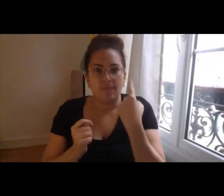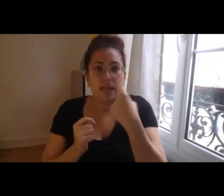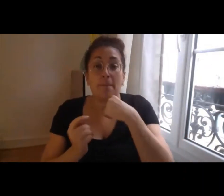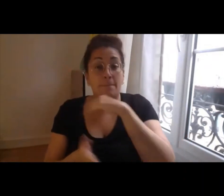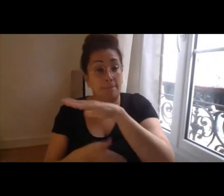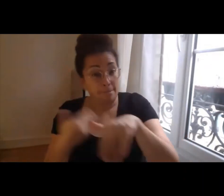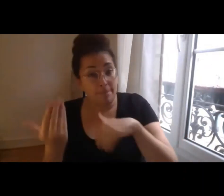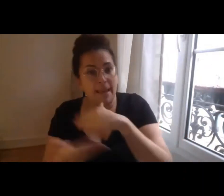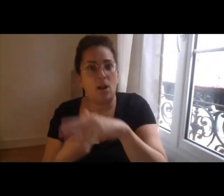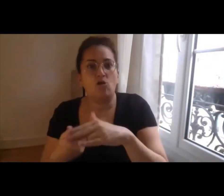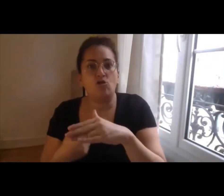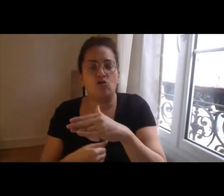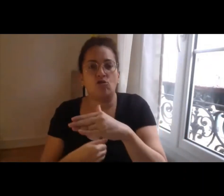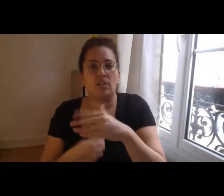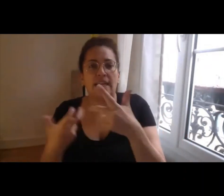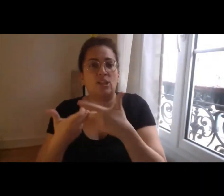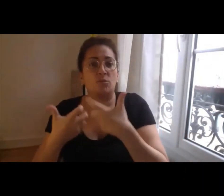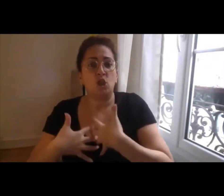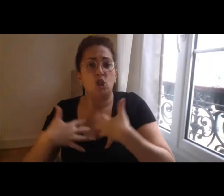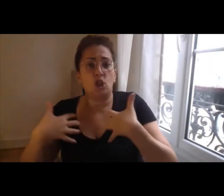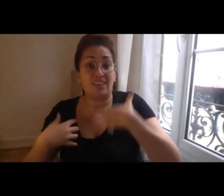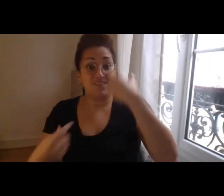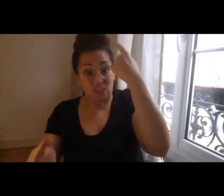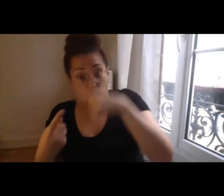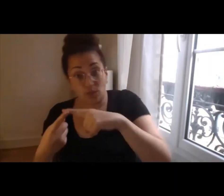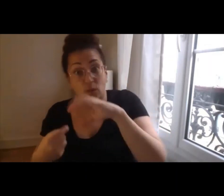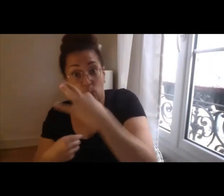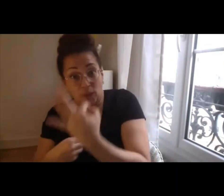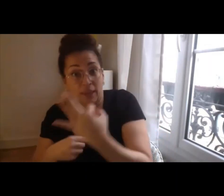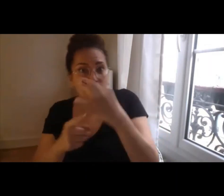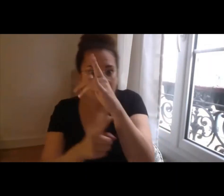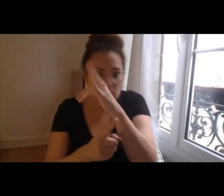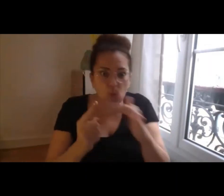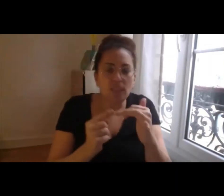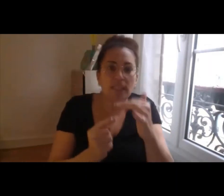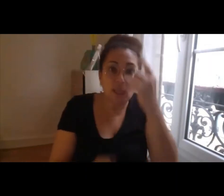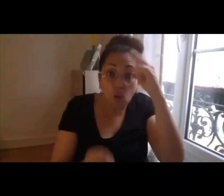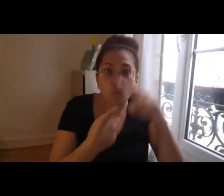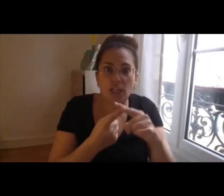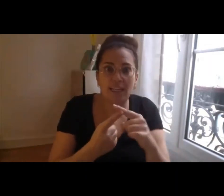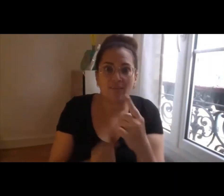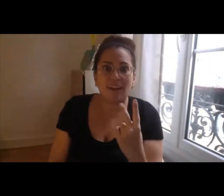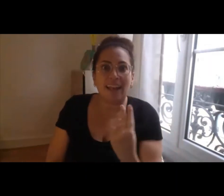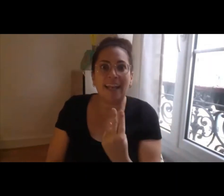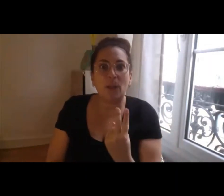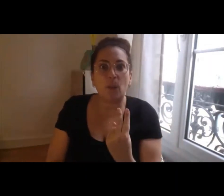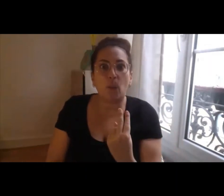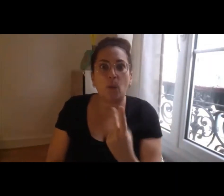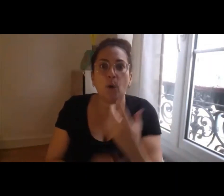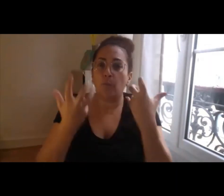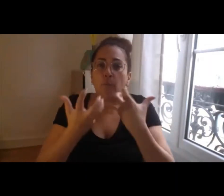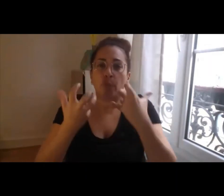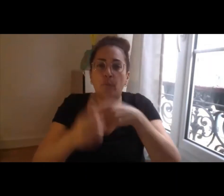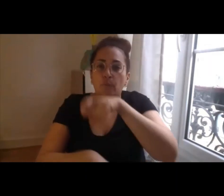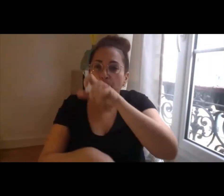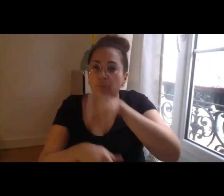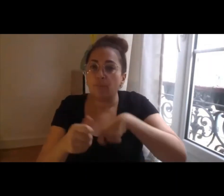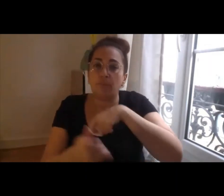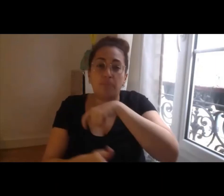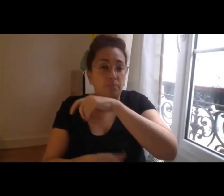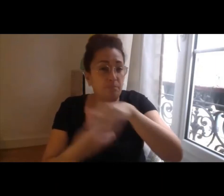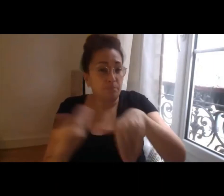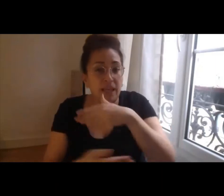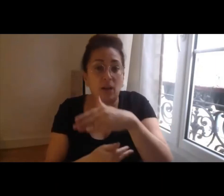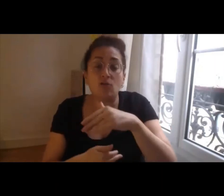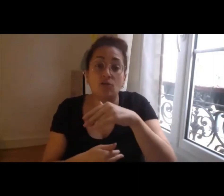'intérêt scientifique de la recherche mais aussi de l'intérêt sociétal donc c'est pour ça qu'on a un comité mixte c'est pas des choses qui sont très